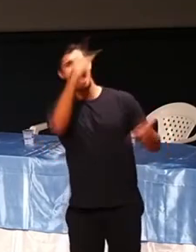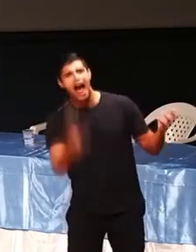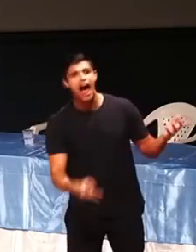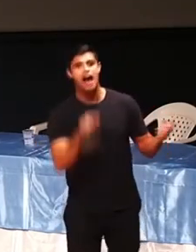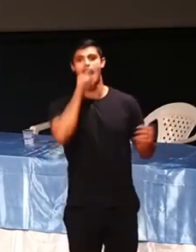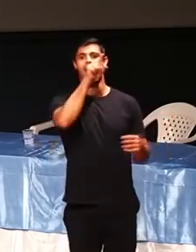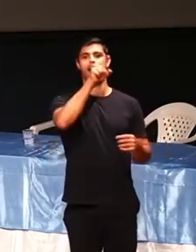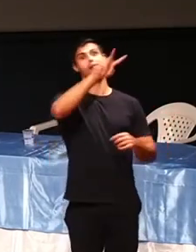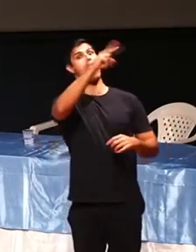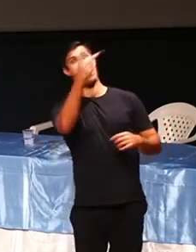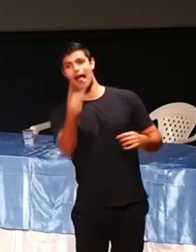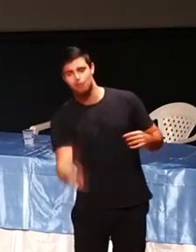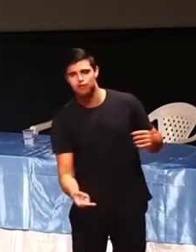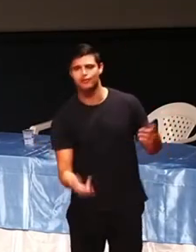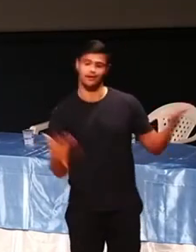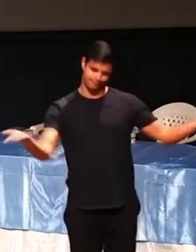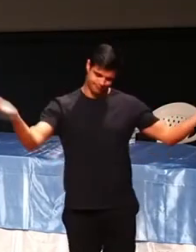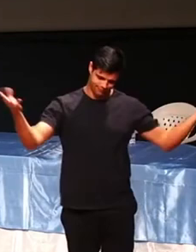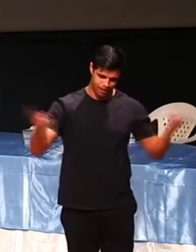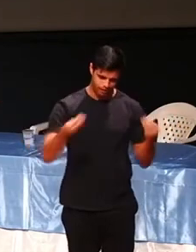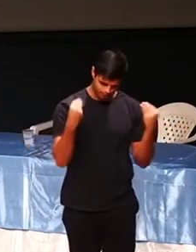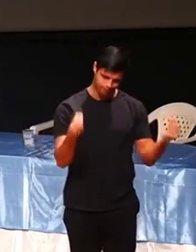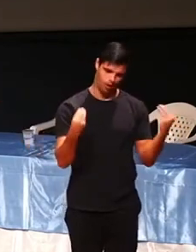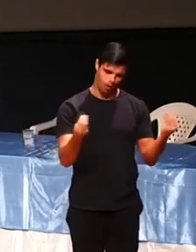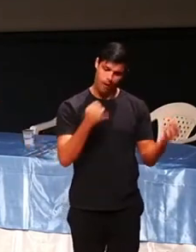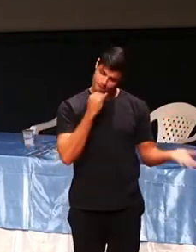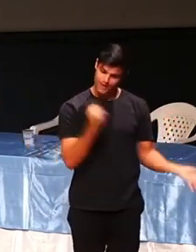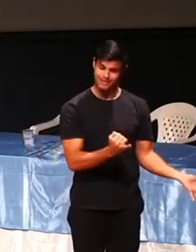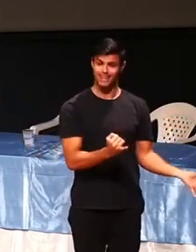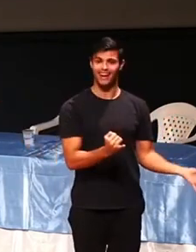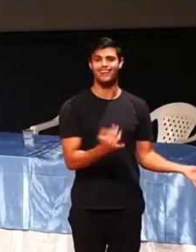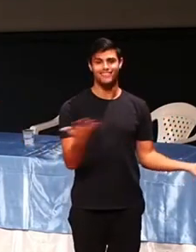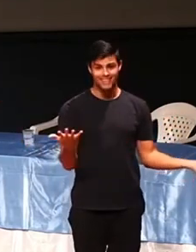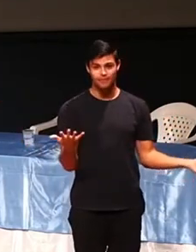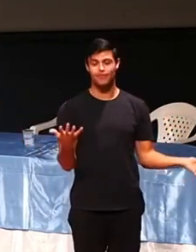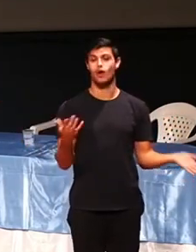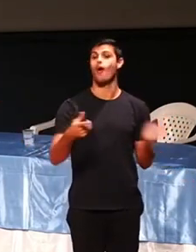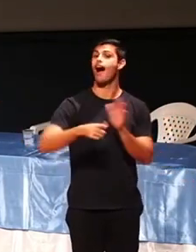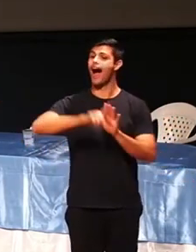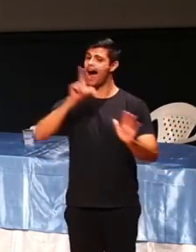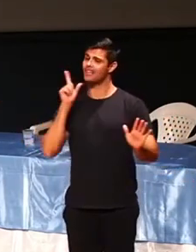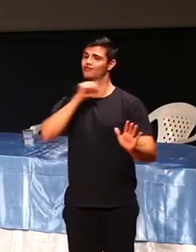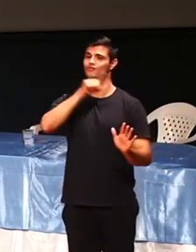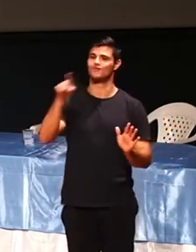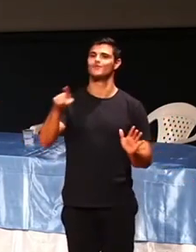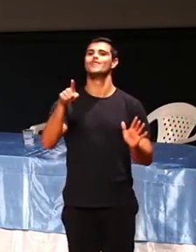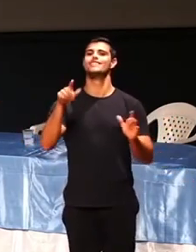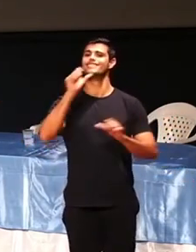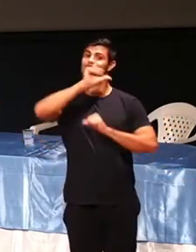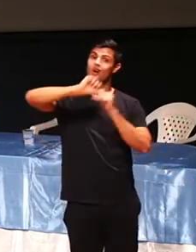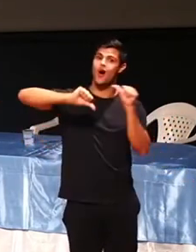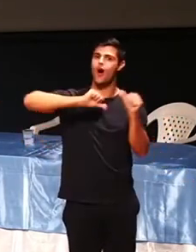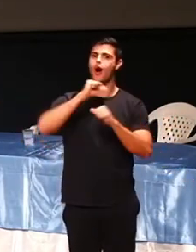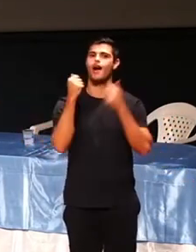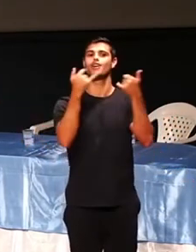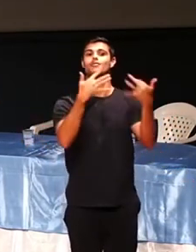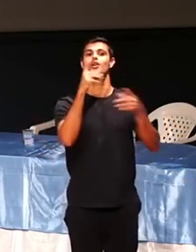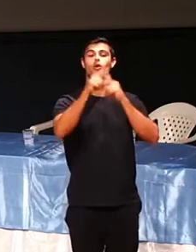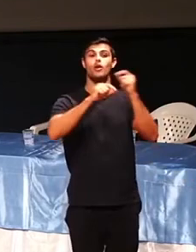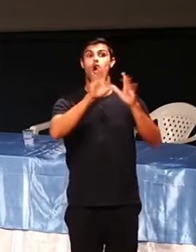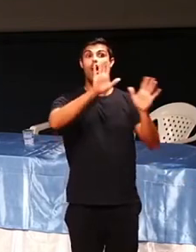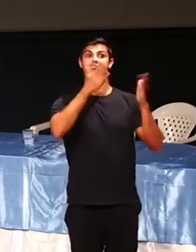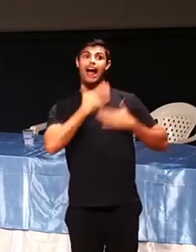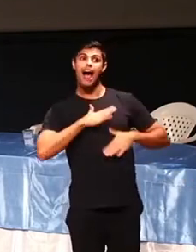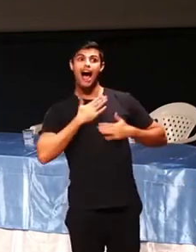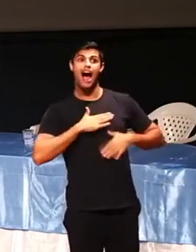Falou, ajudou ele a cair. Então, o que tem que falar? Tenha cuidado e desça devagar. Ele desacelera e vai descendo. Não corre aí